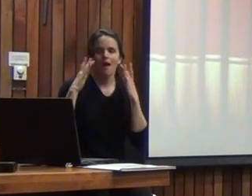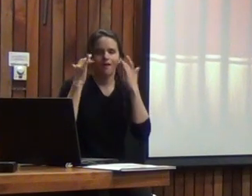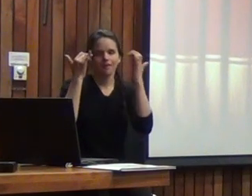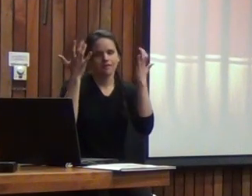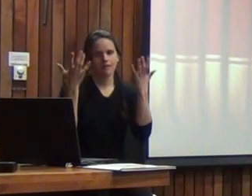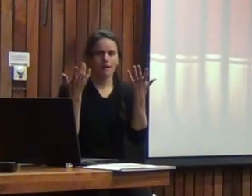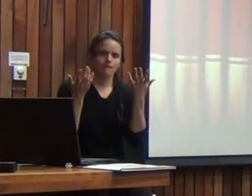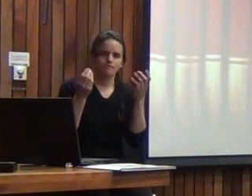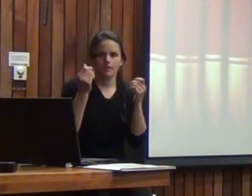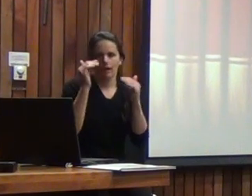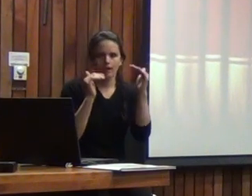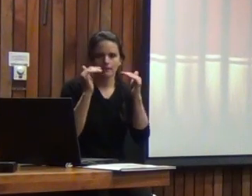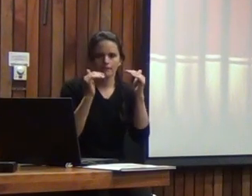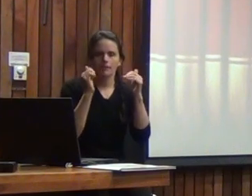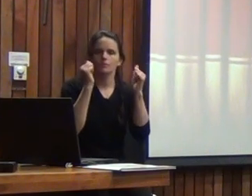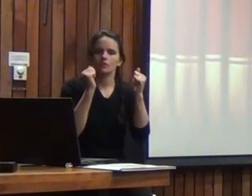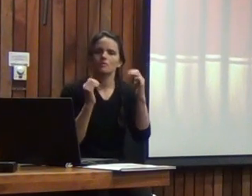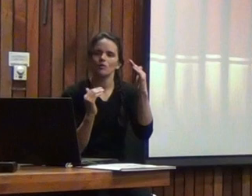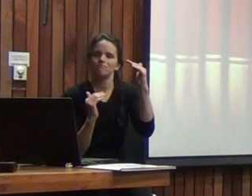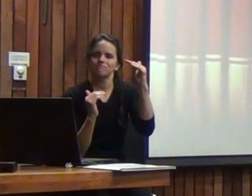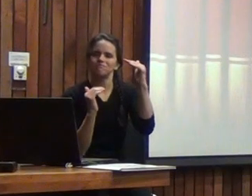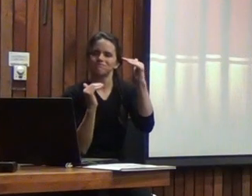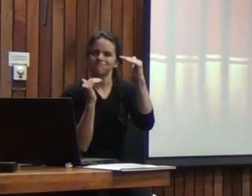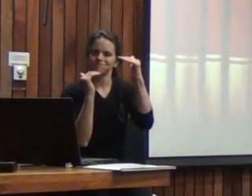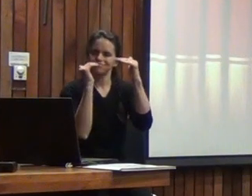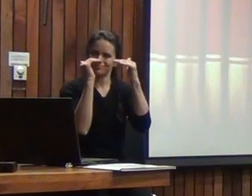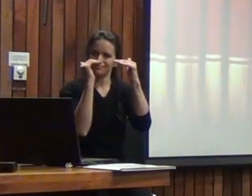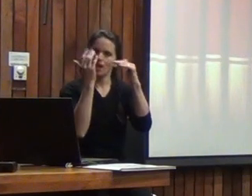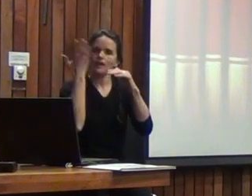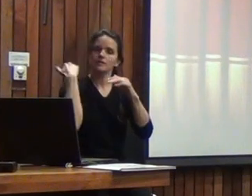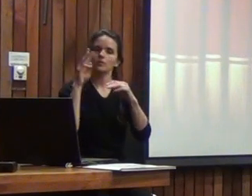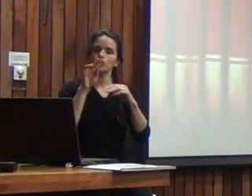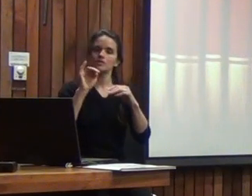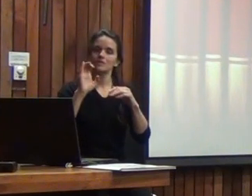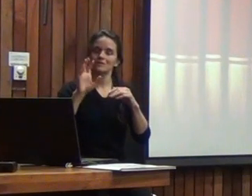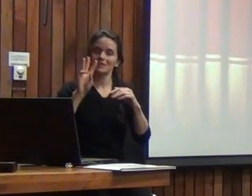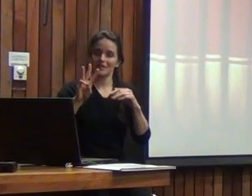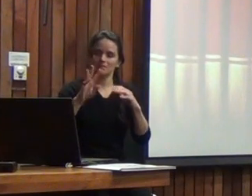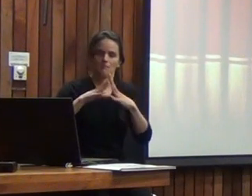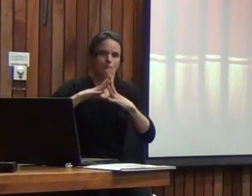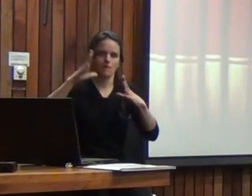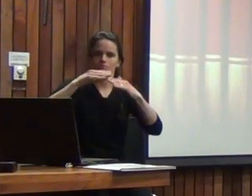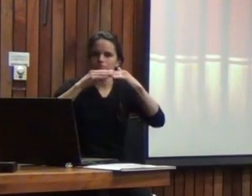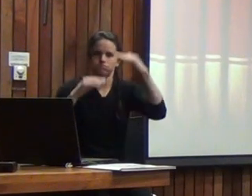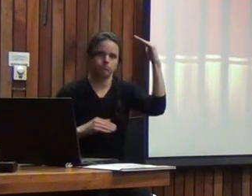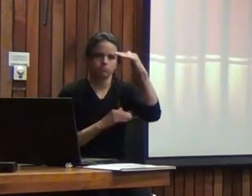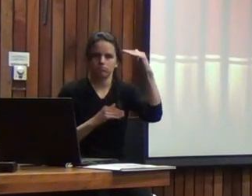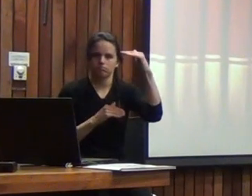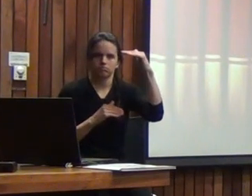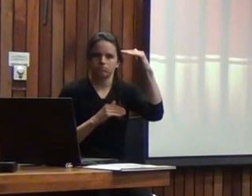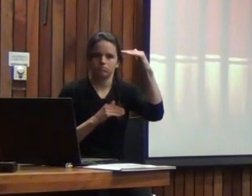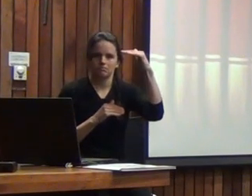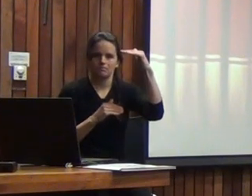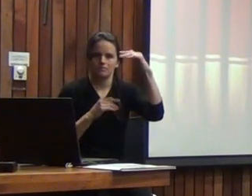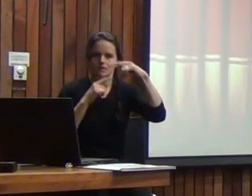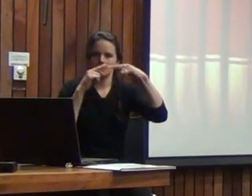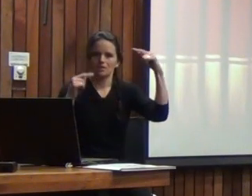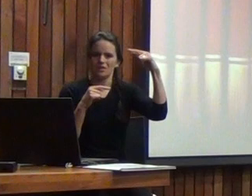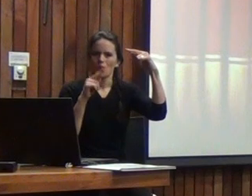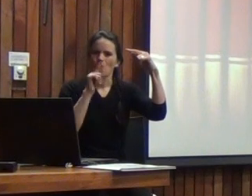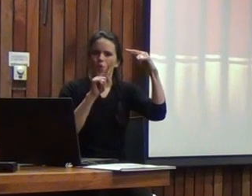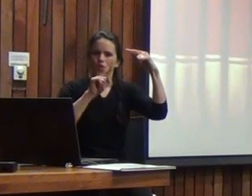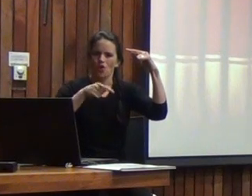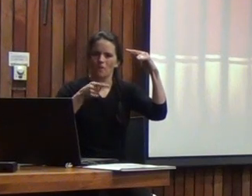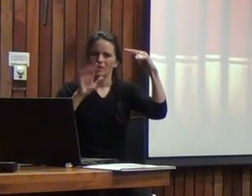relativa en realidad sí logramos reducir bastante la brecha que había con el WIS 3 ya con el WIS 3 teníamos en promedio una brecha de 1